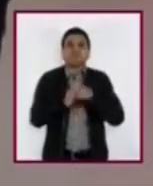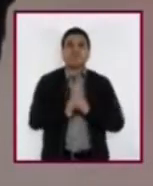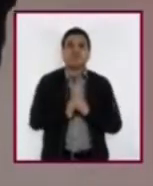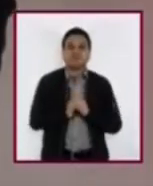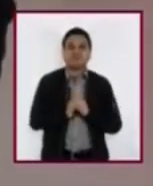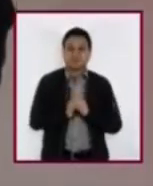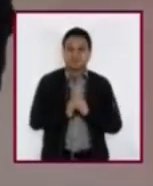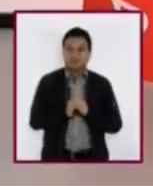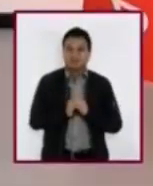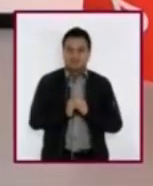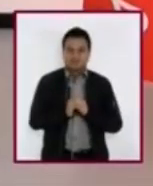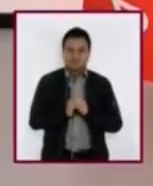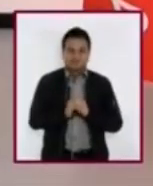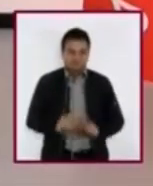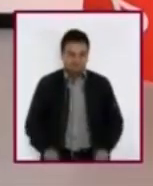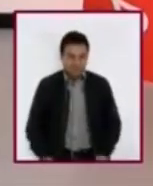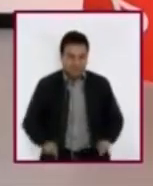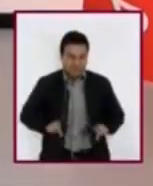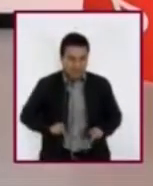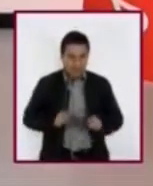¿La sienten cómoda?